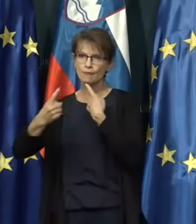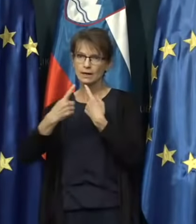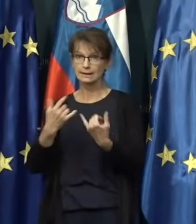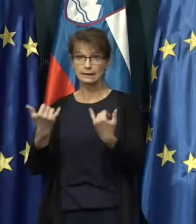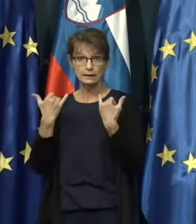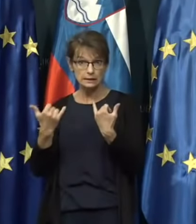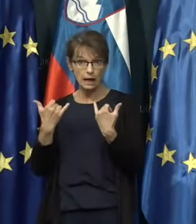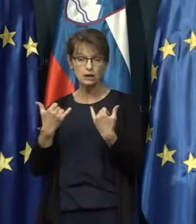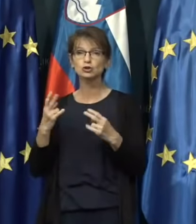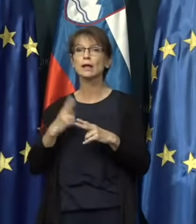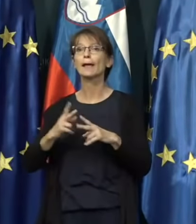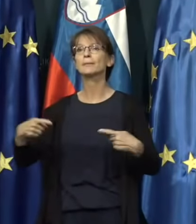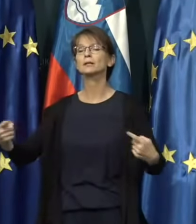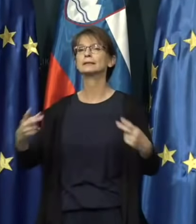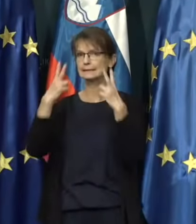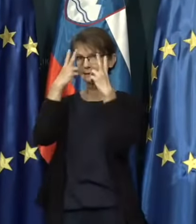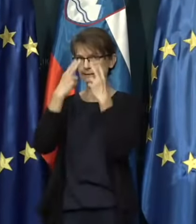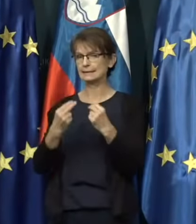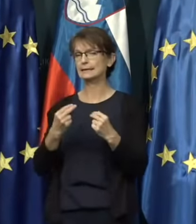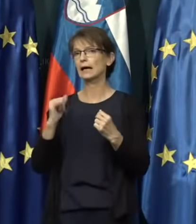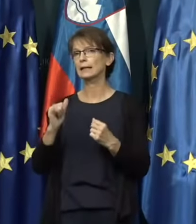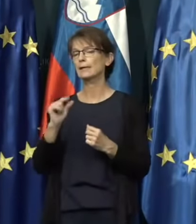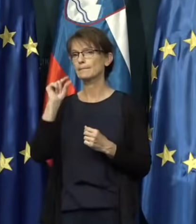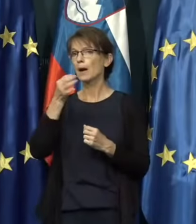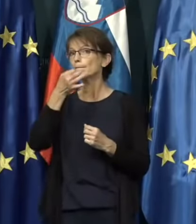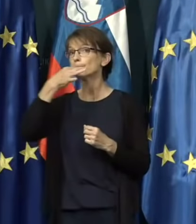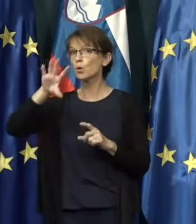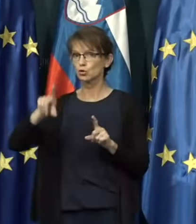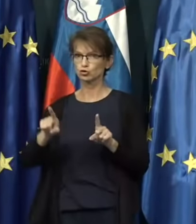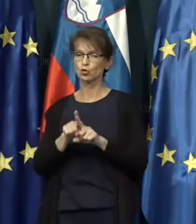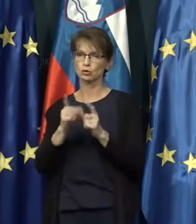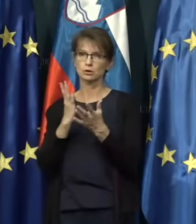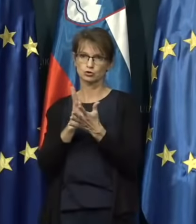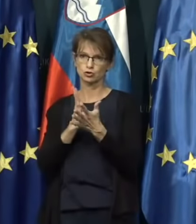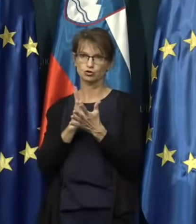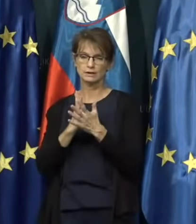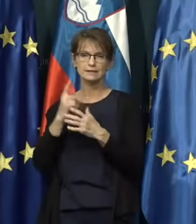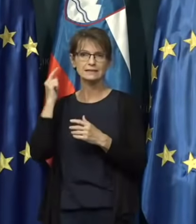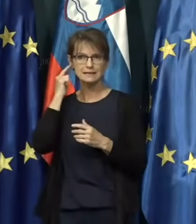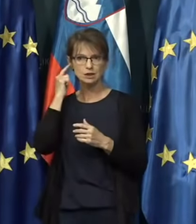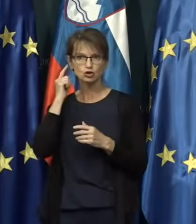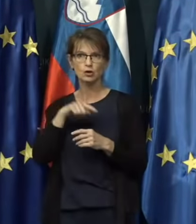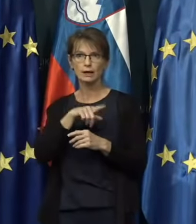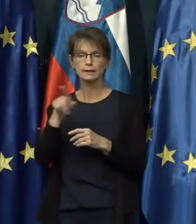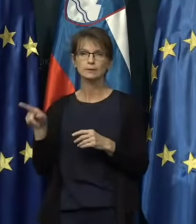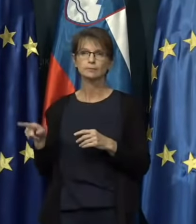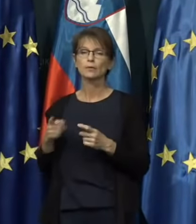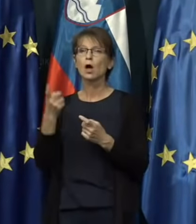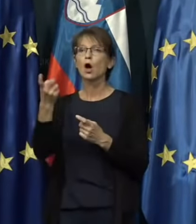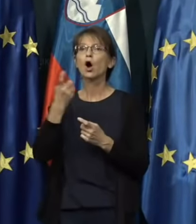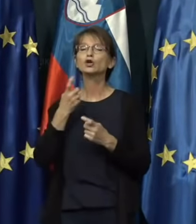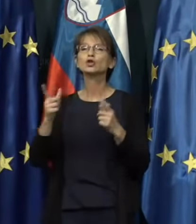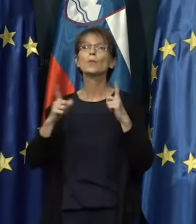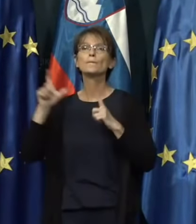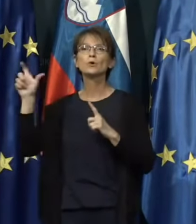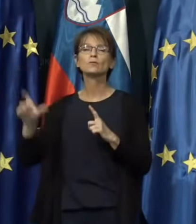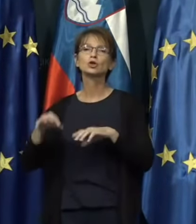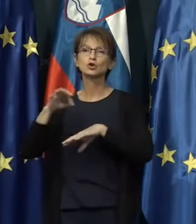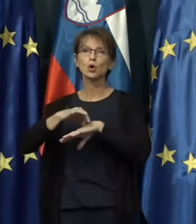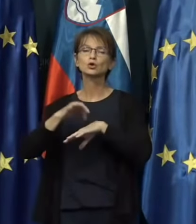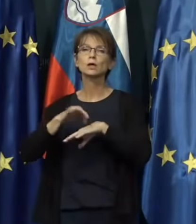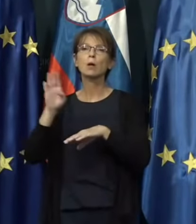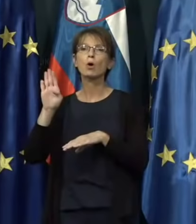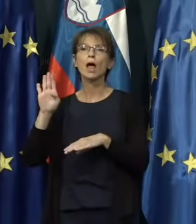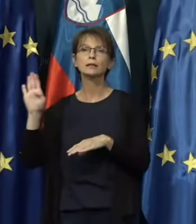epidemiološka slika pri nas je nekoliko boljša, kot ste lahko že slišali tako od profesorice, doktorice